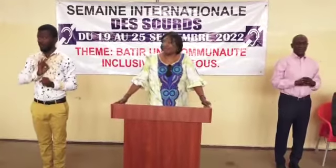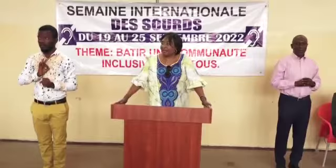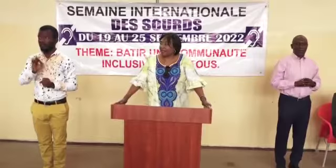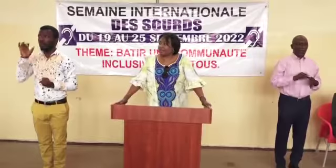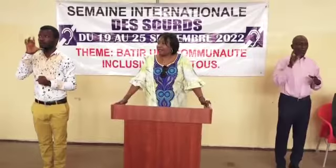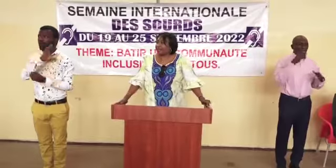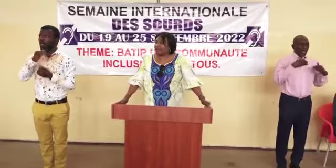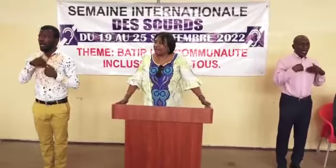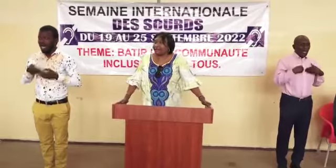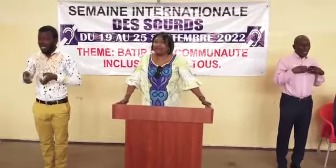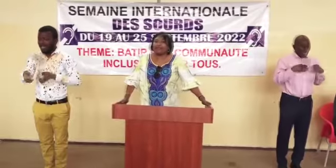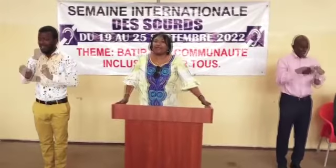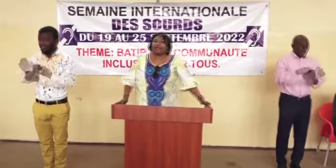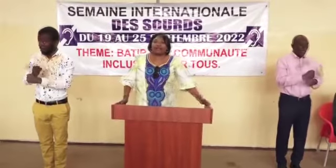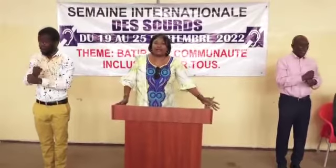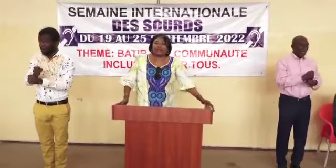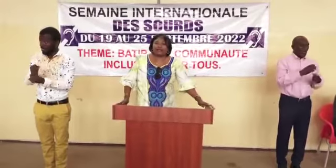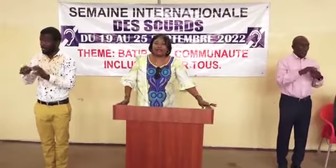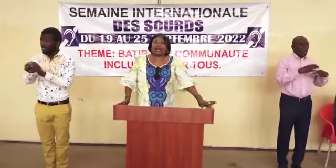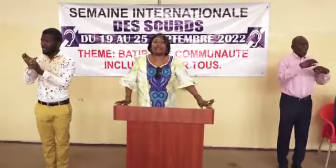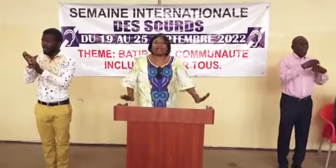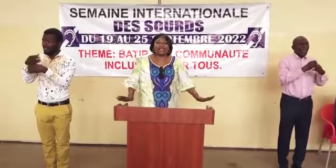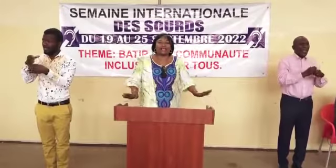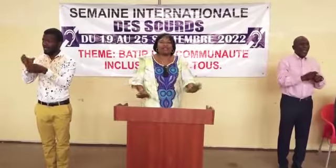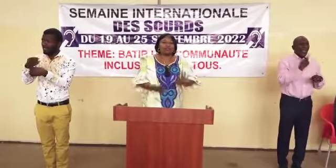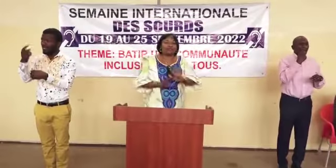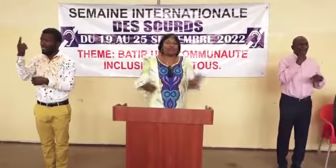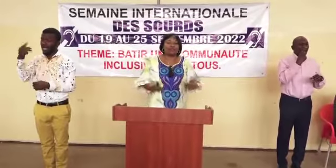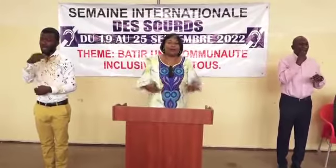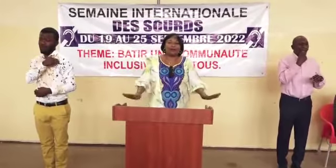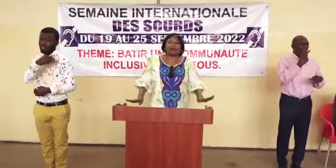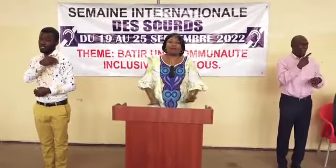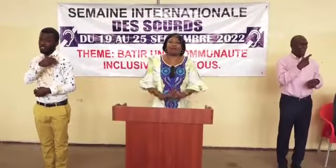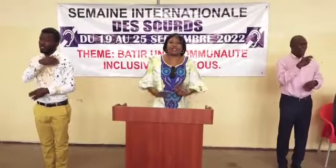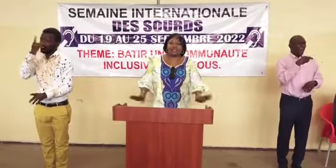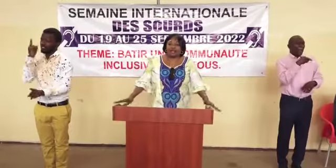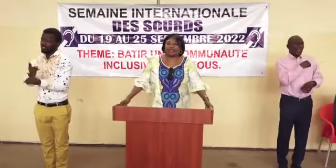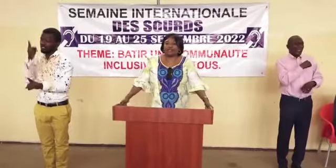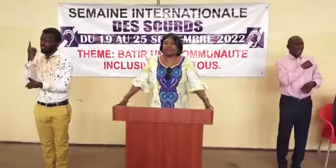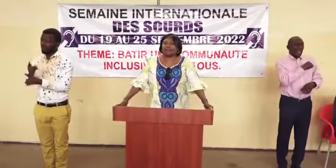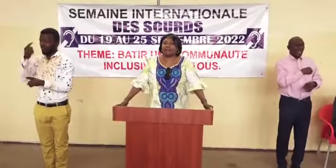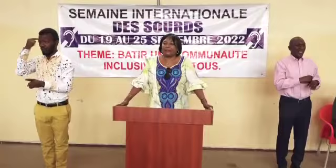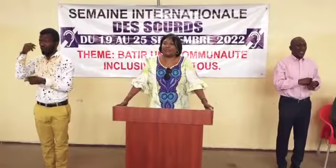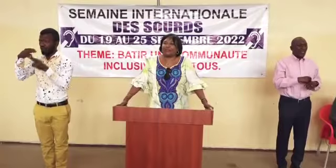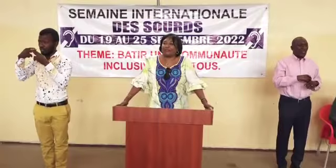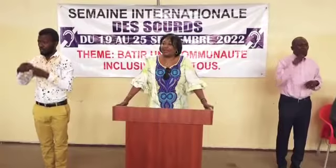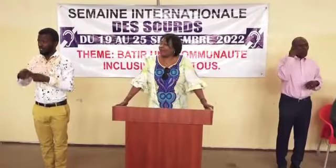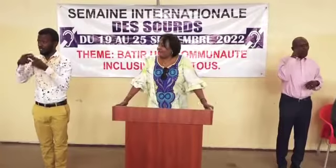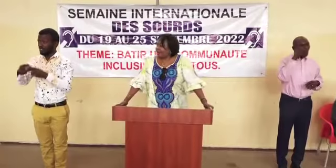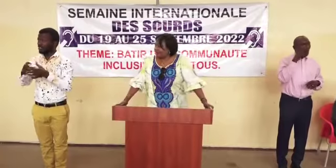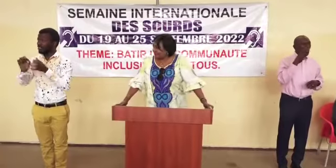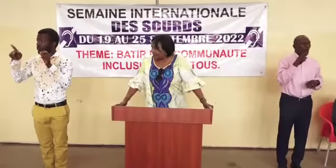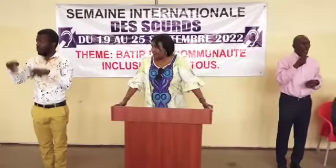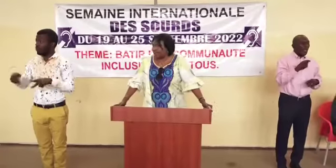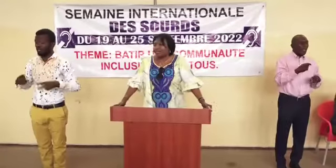a essayé cette année de créer un ministère justement pour se charger des personnes qui ne pas